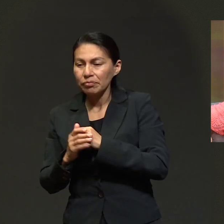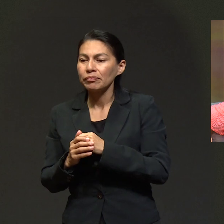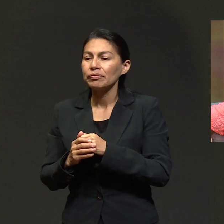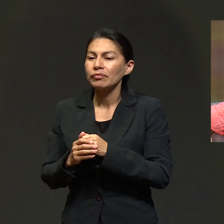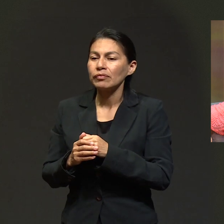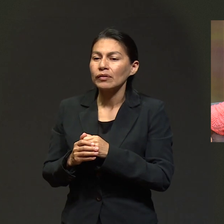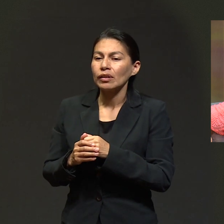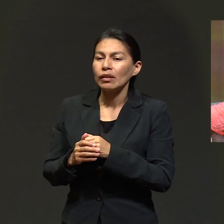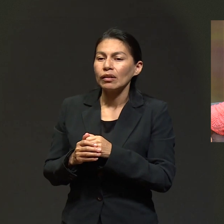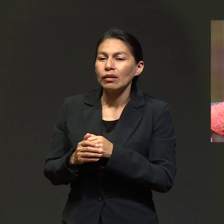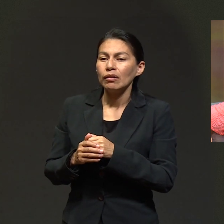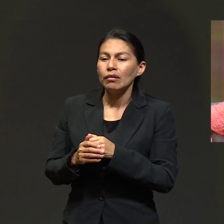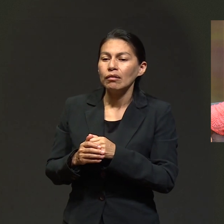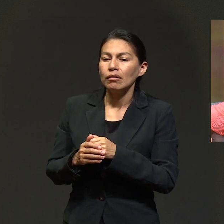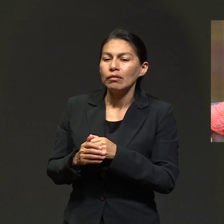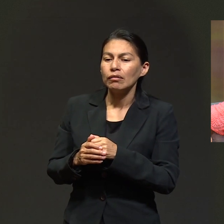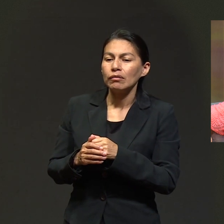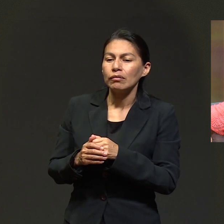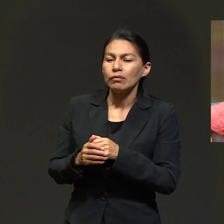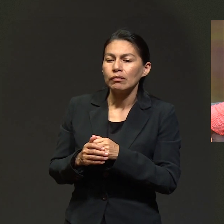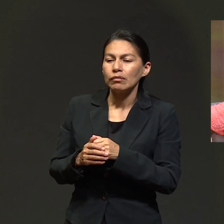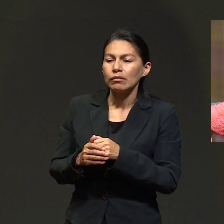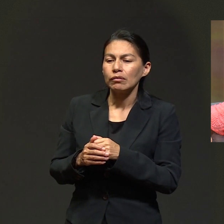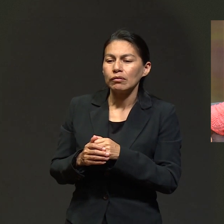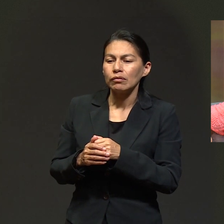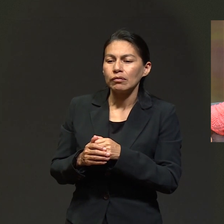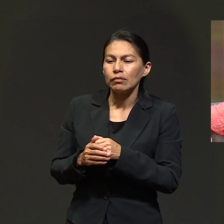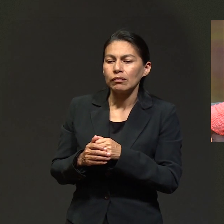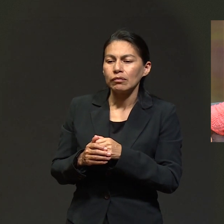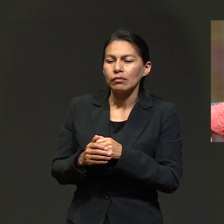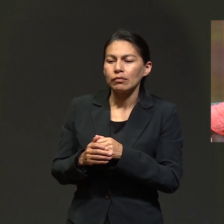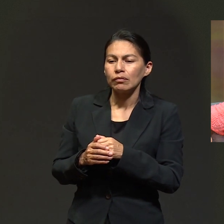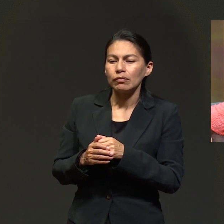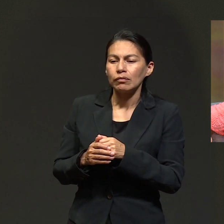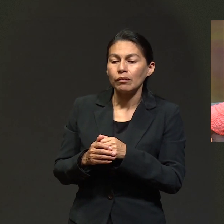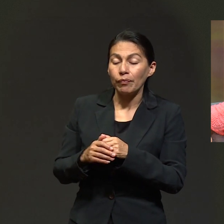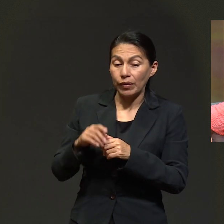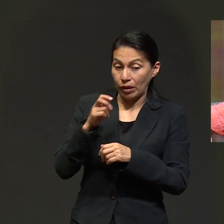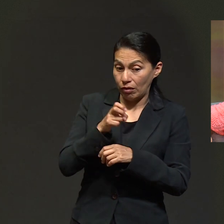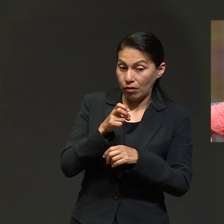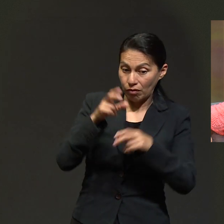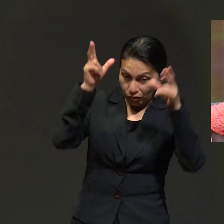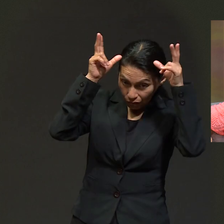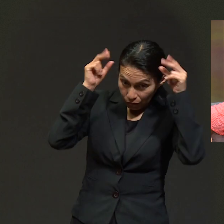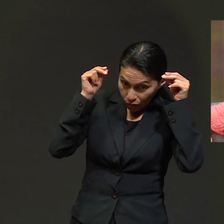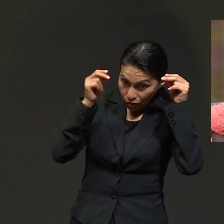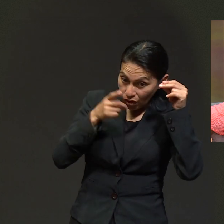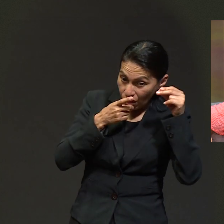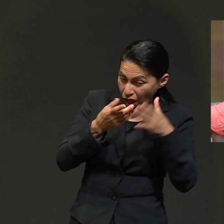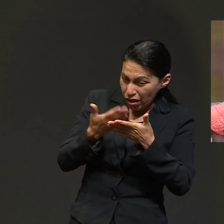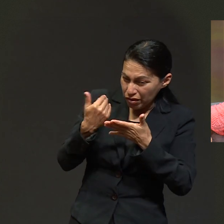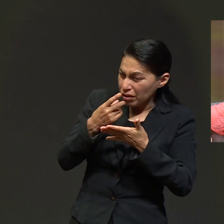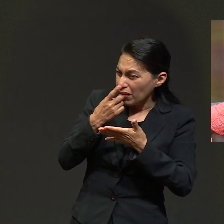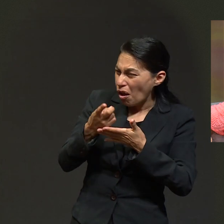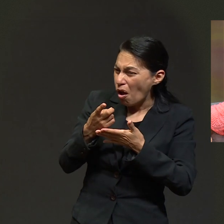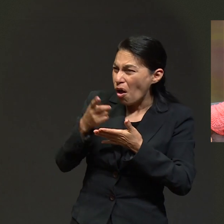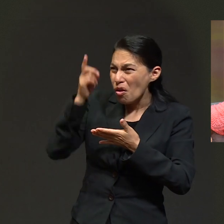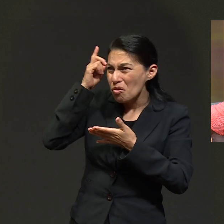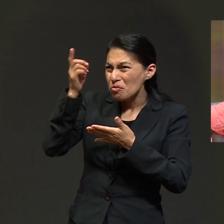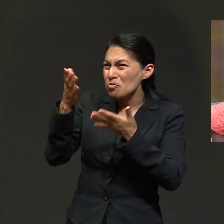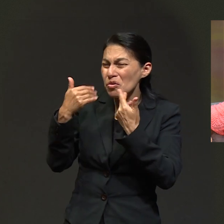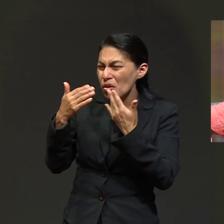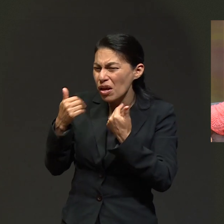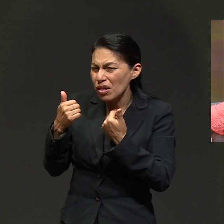Y luego realmente una ocasión, estos enfermeros que mencionaron que Dios no existía.